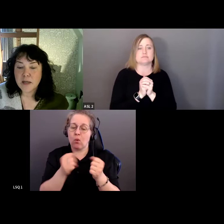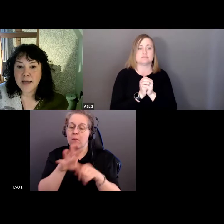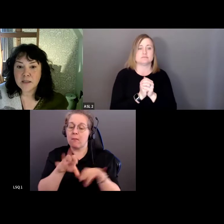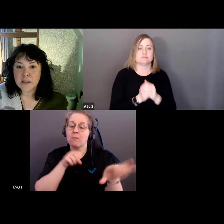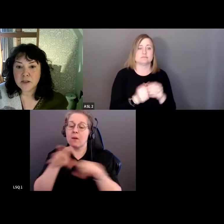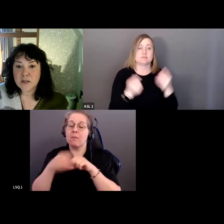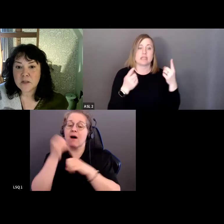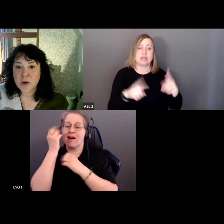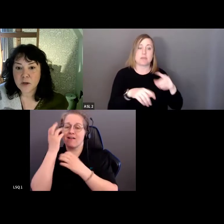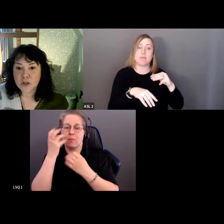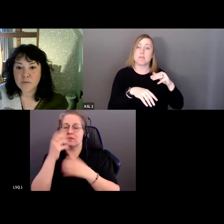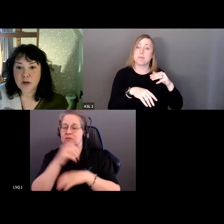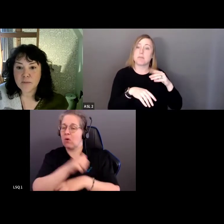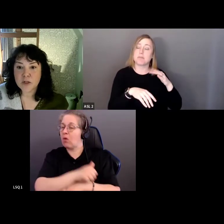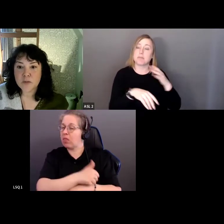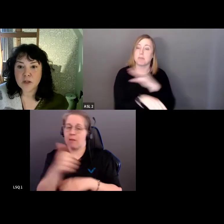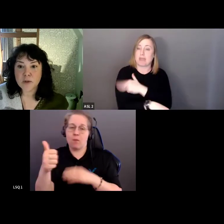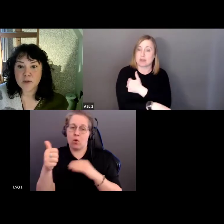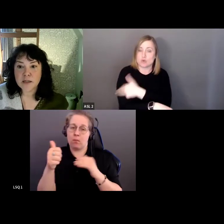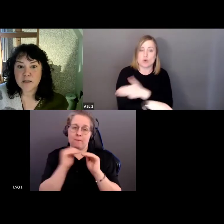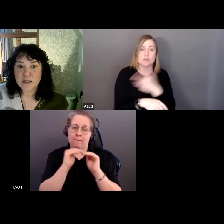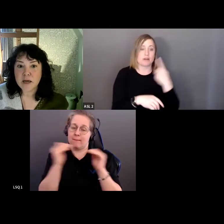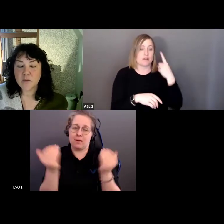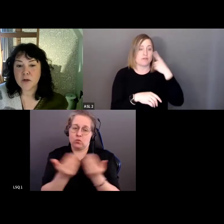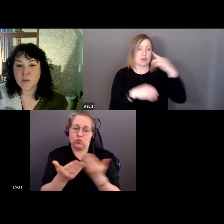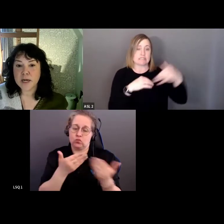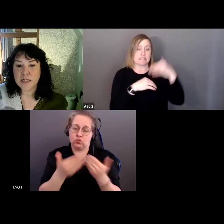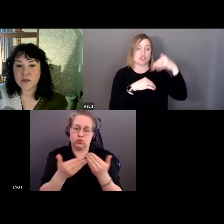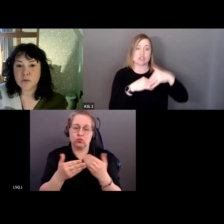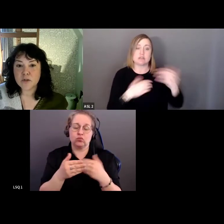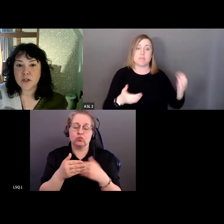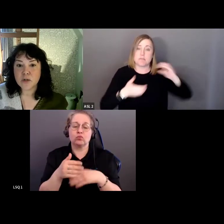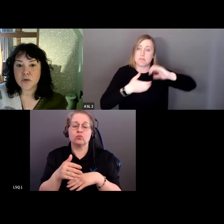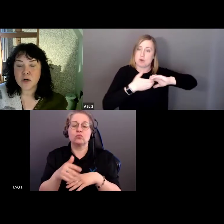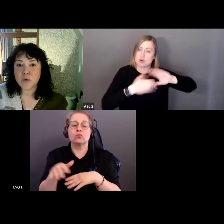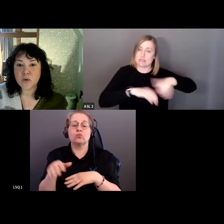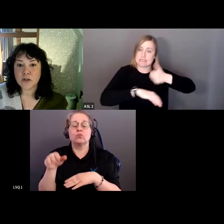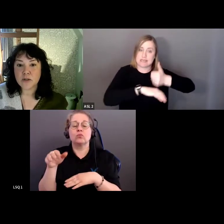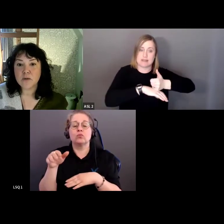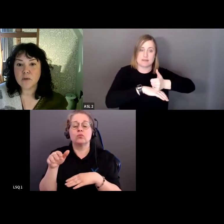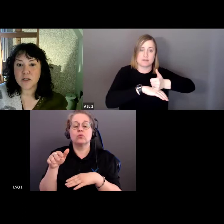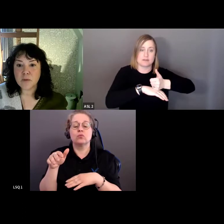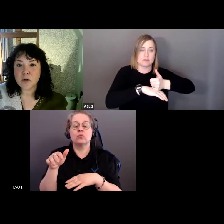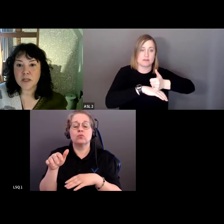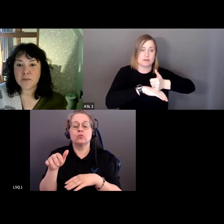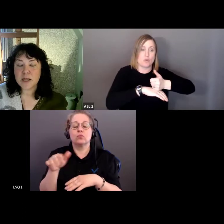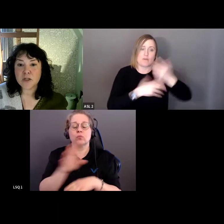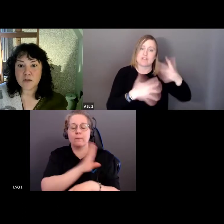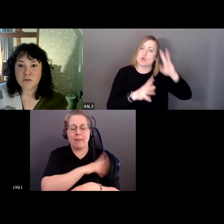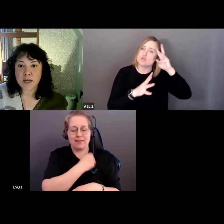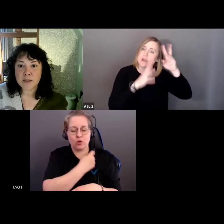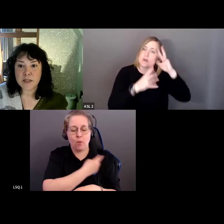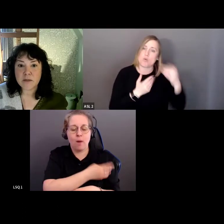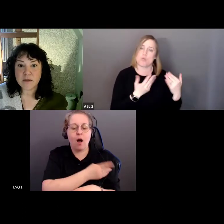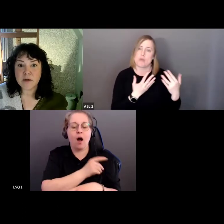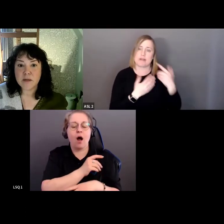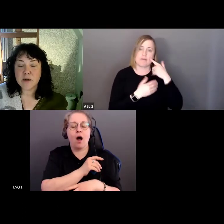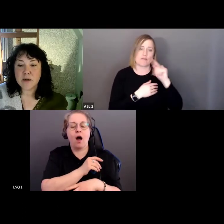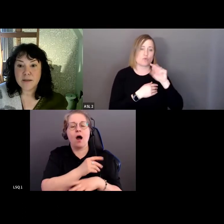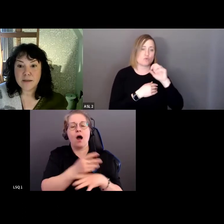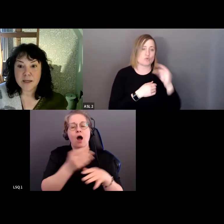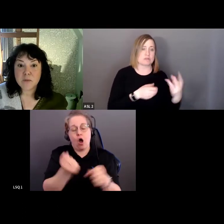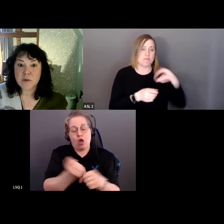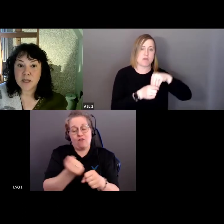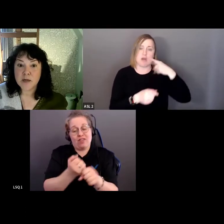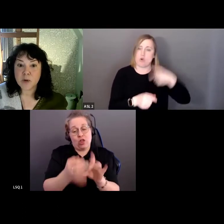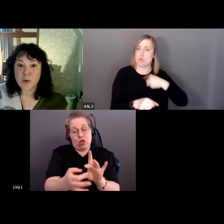Au Manitoba, on a créé un partenariat autochtone. Et on attend